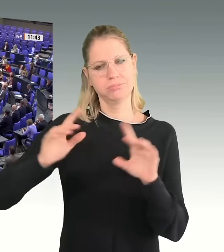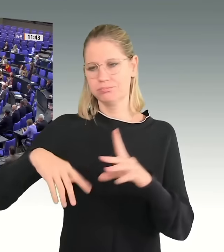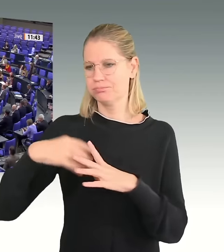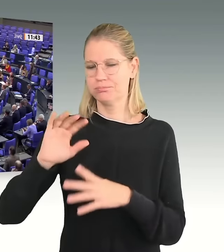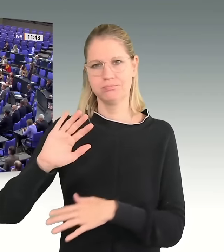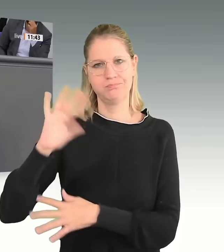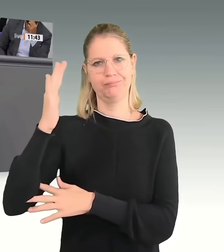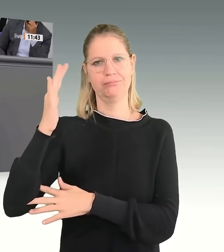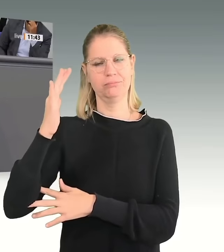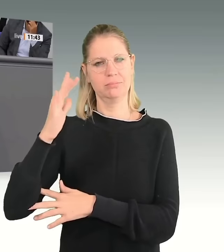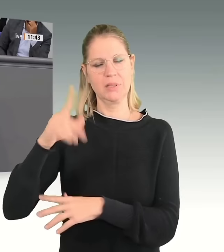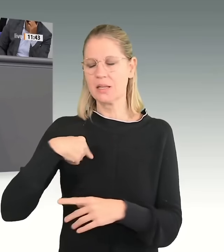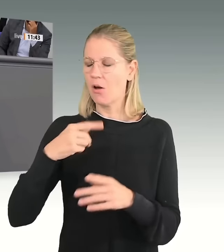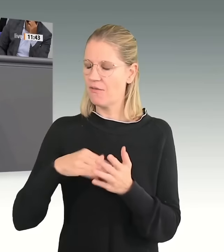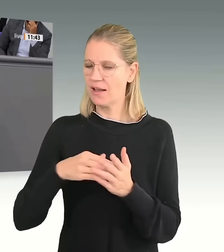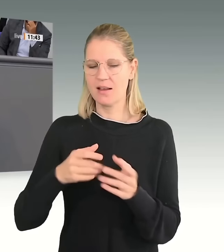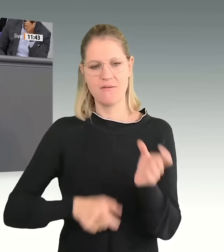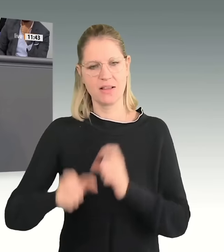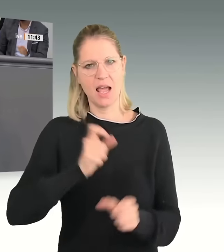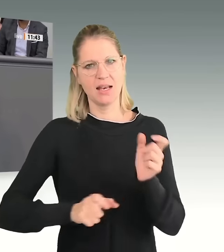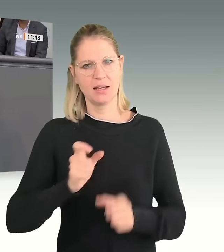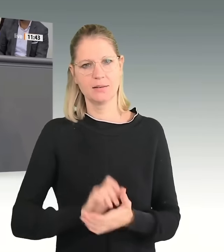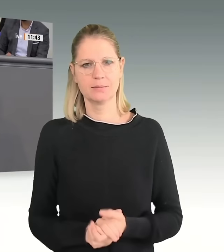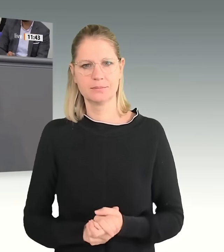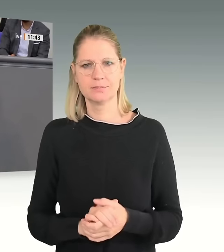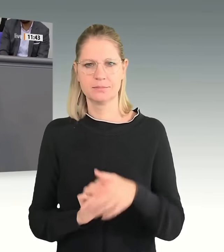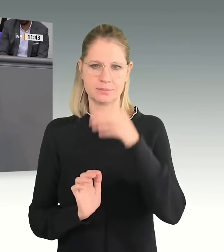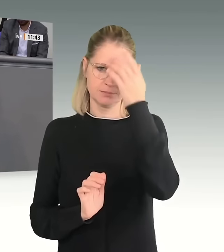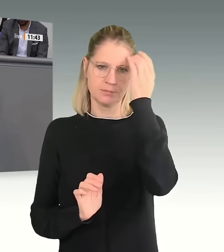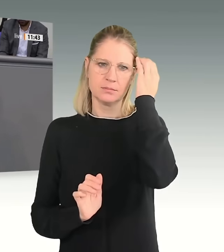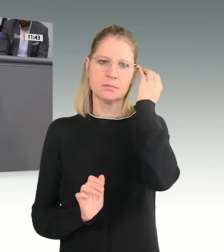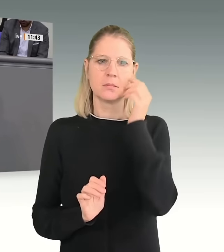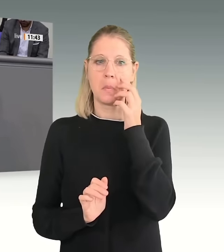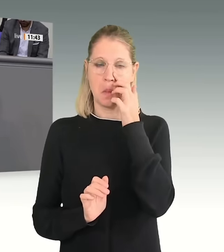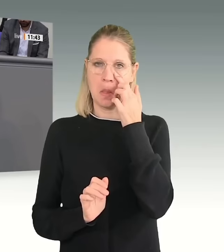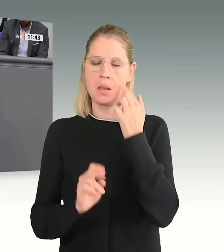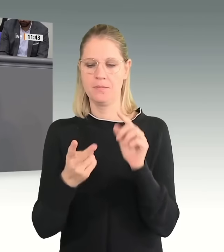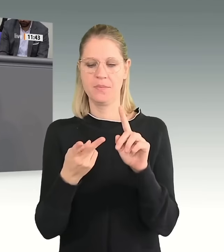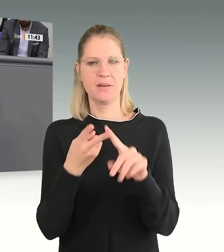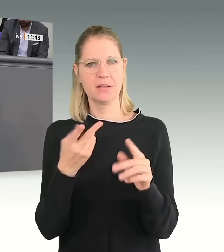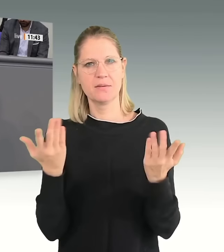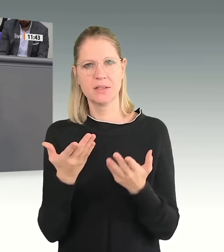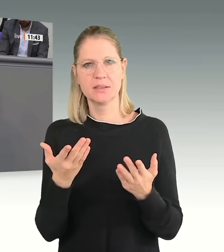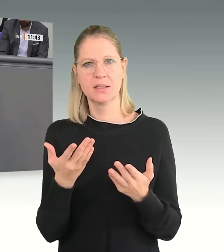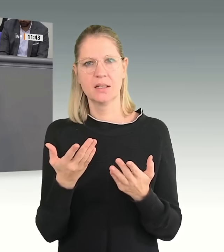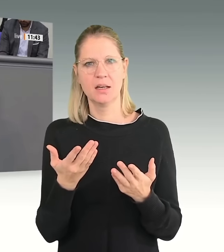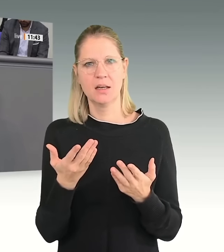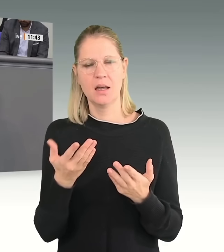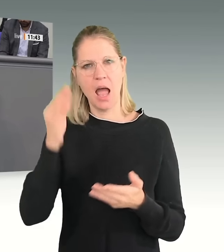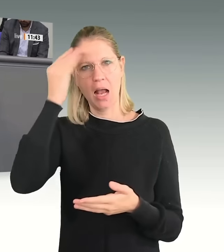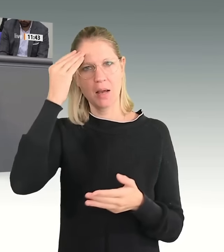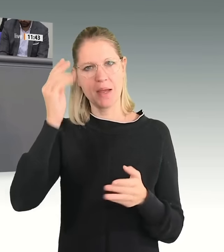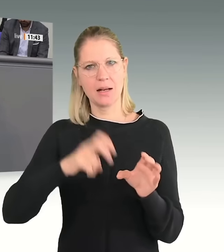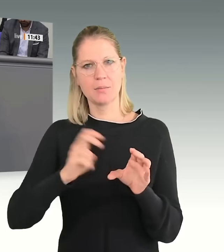Und zweitens hat die Debatte noch eins gezeigt, das kann ich Ihnen nicht ersparen. Mit dem Weggang von Angela Merkel hat Ihre Partei anscheinend auch den Anstand verloren.